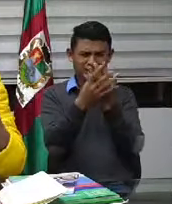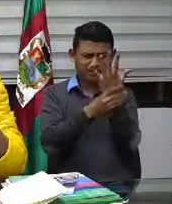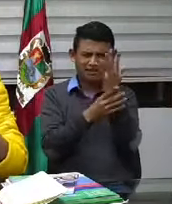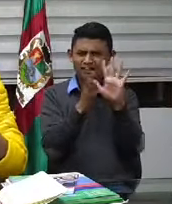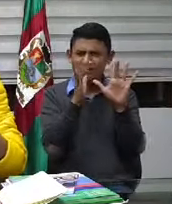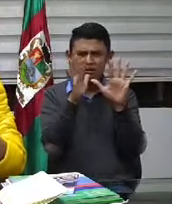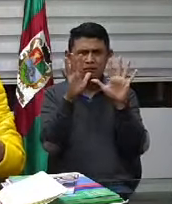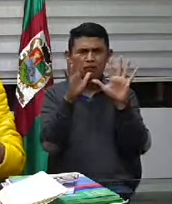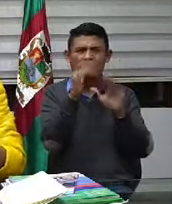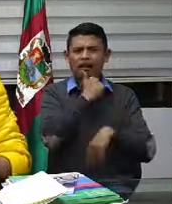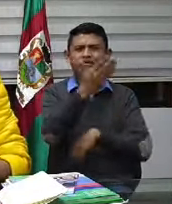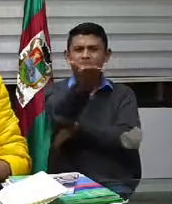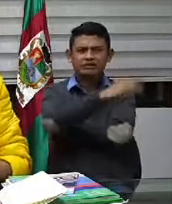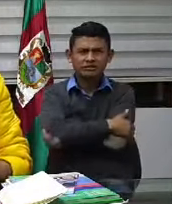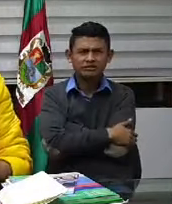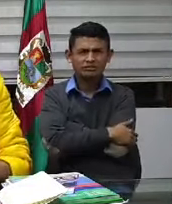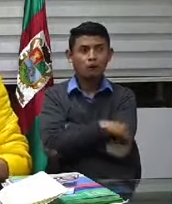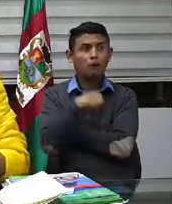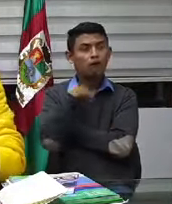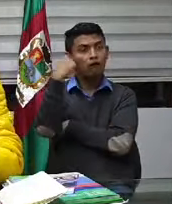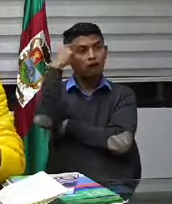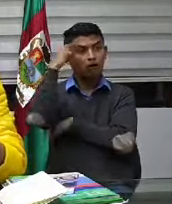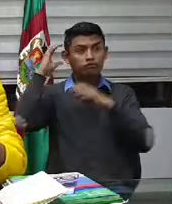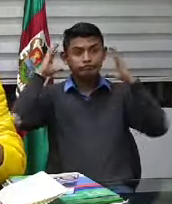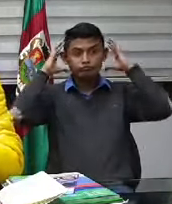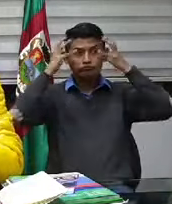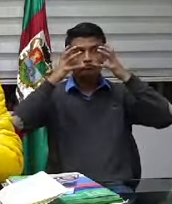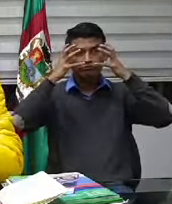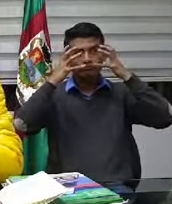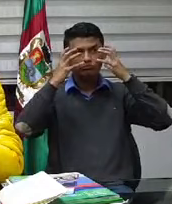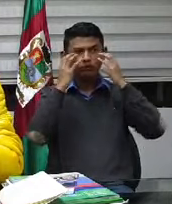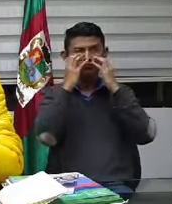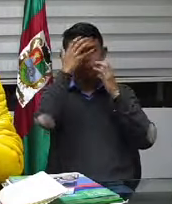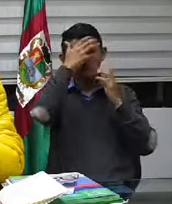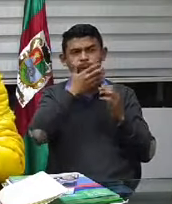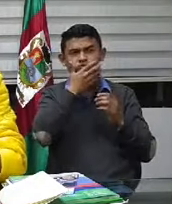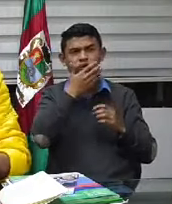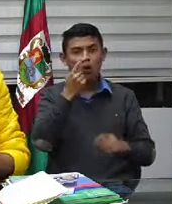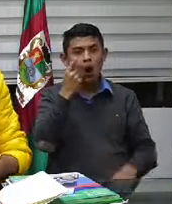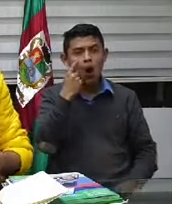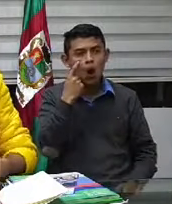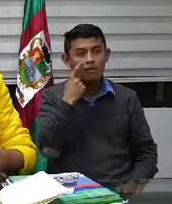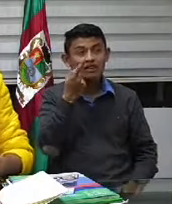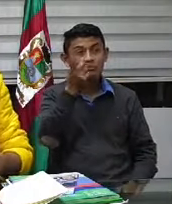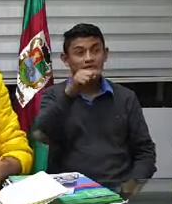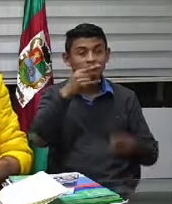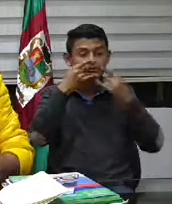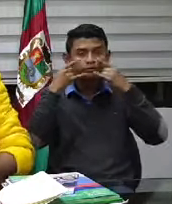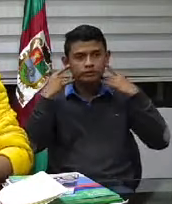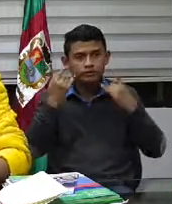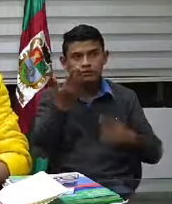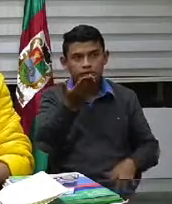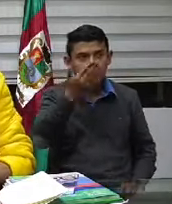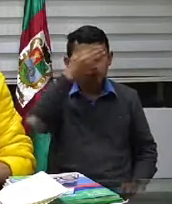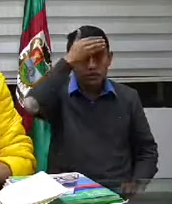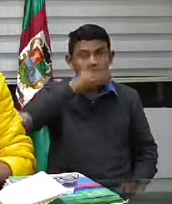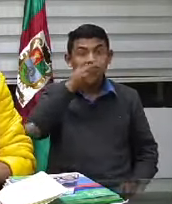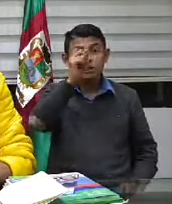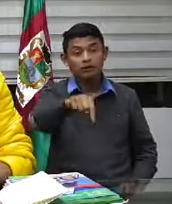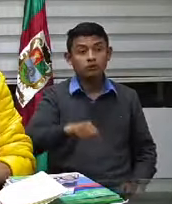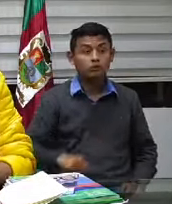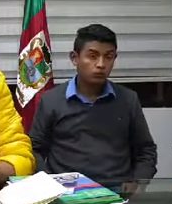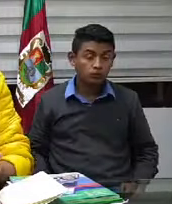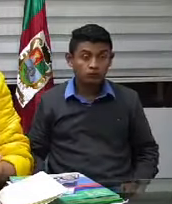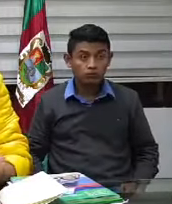el hecho de llevar casco no quiere decir que no usen tapabocas ojo domiciliarios no solo el amigo que está llevando eso a la casa